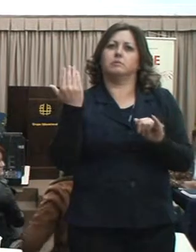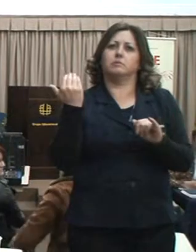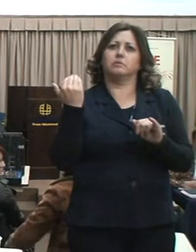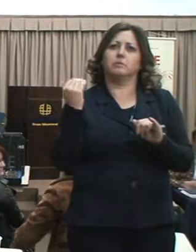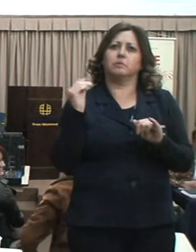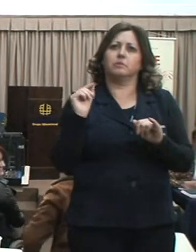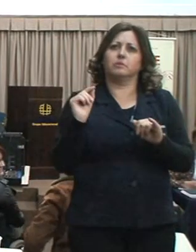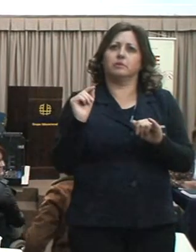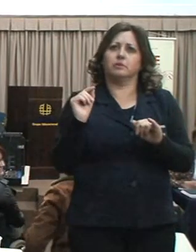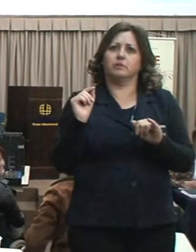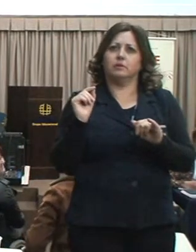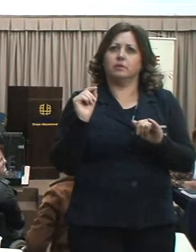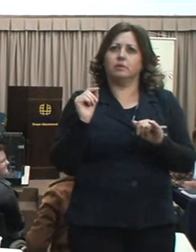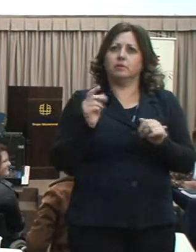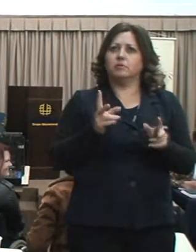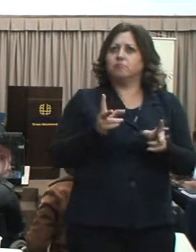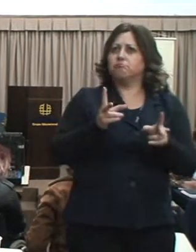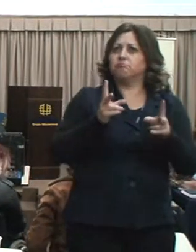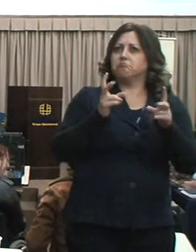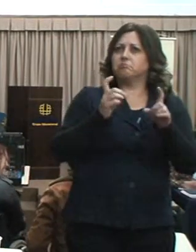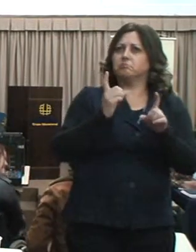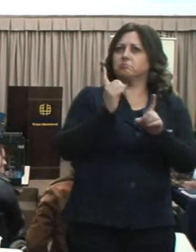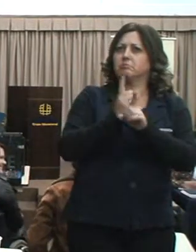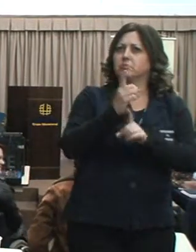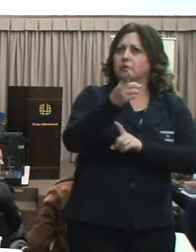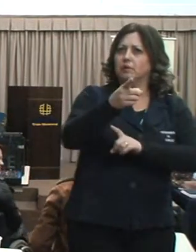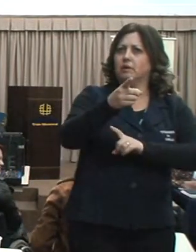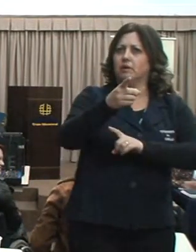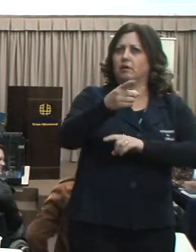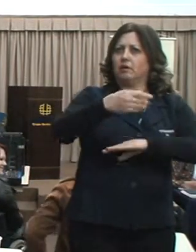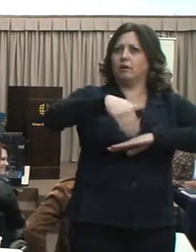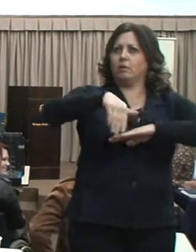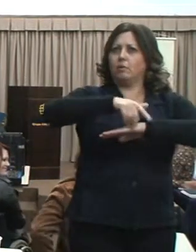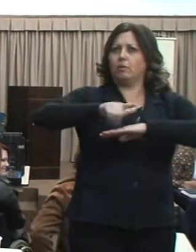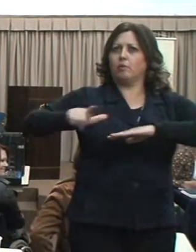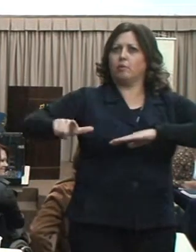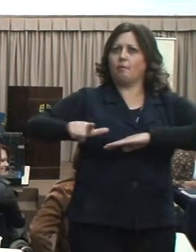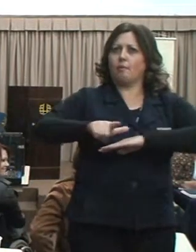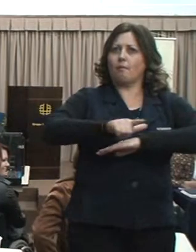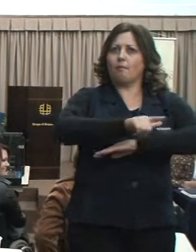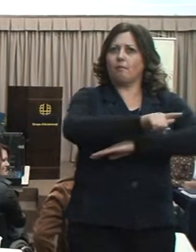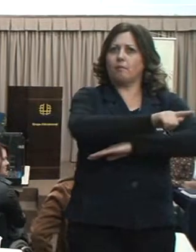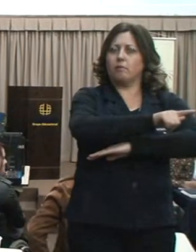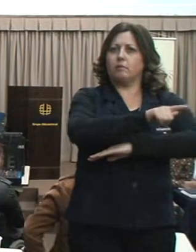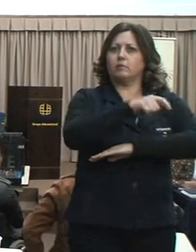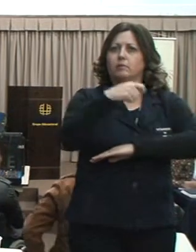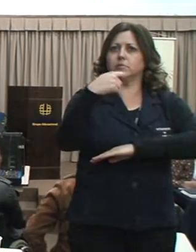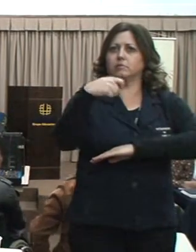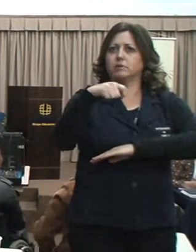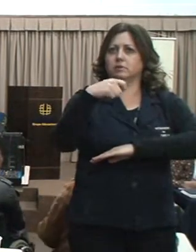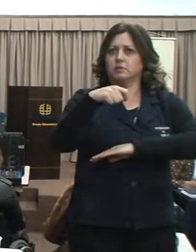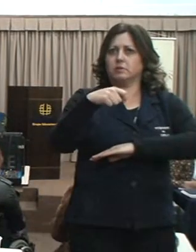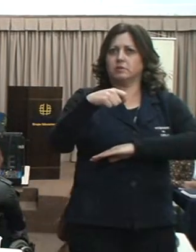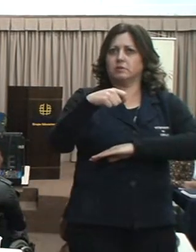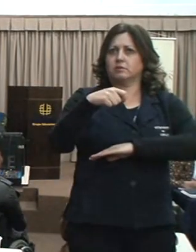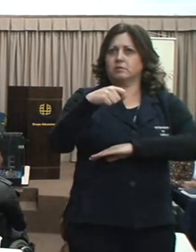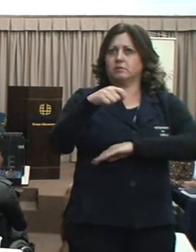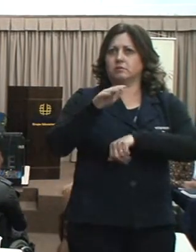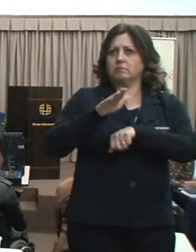condição do passeio da calçada de ser faixa de servidão das concessionárias, passa a